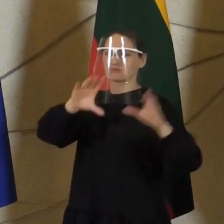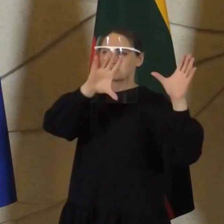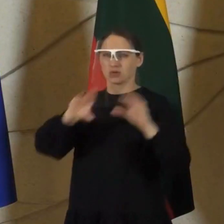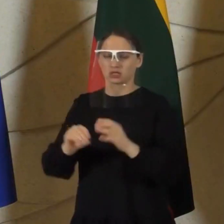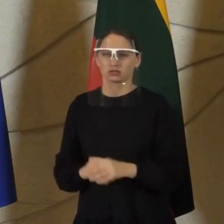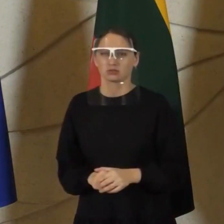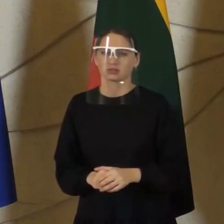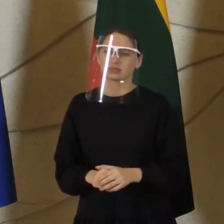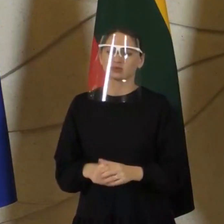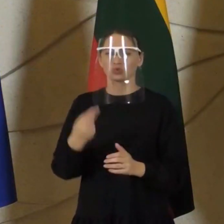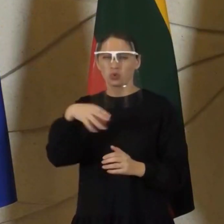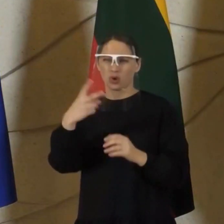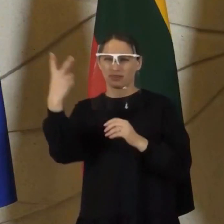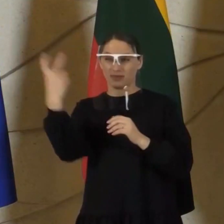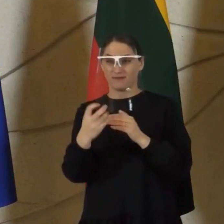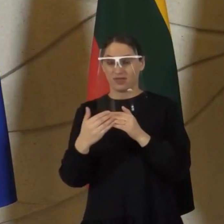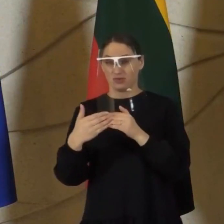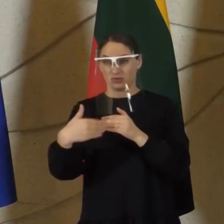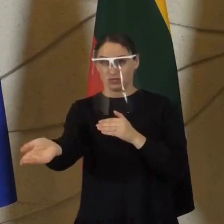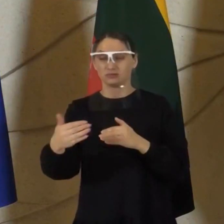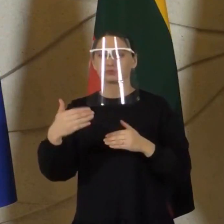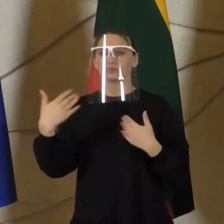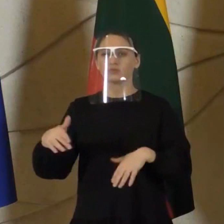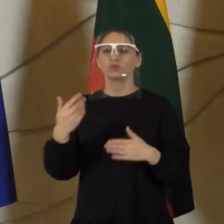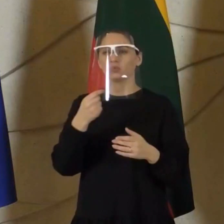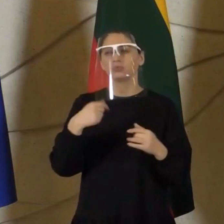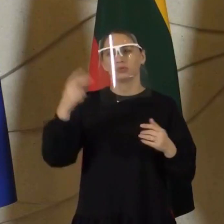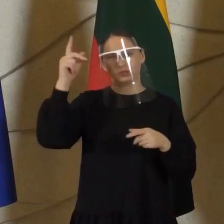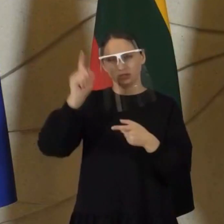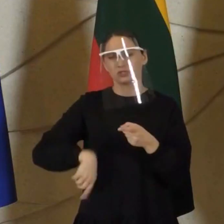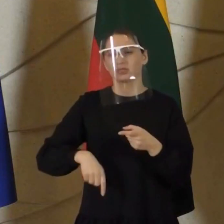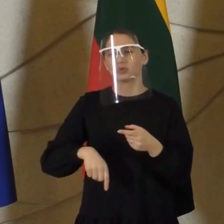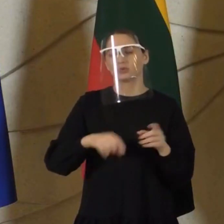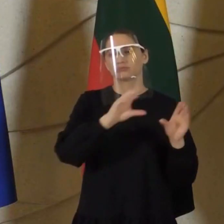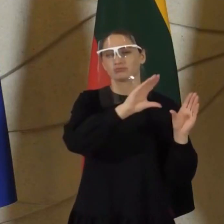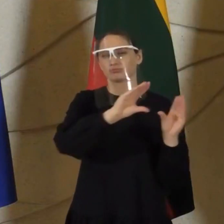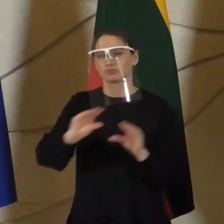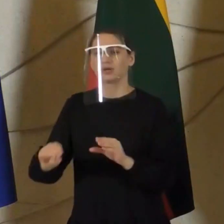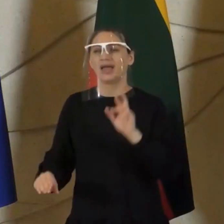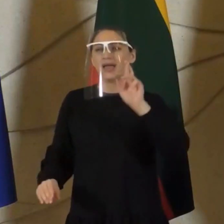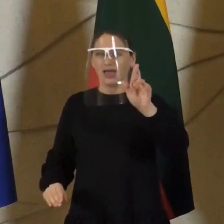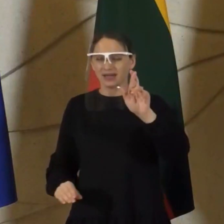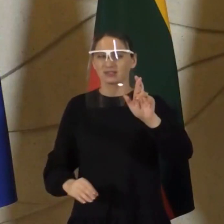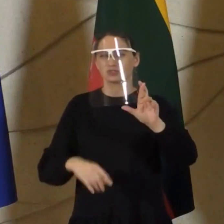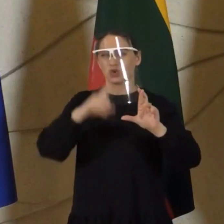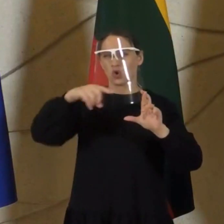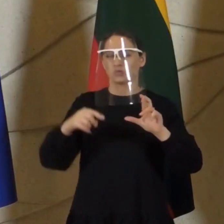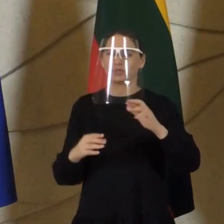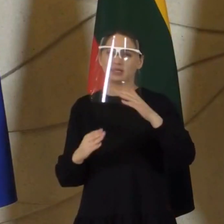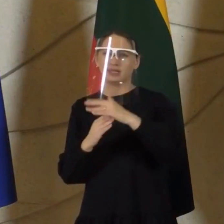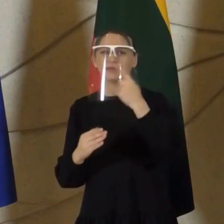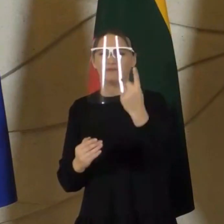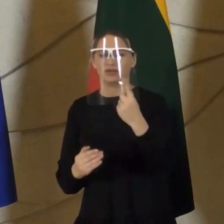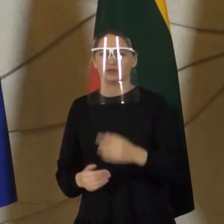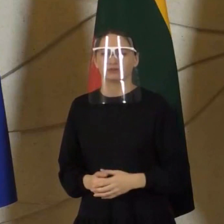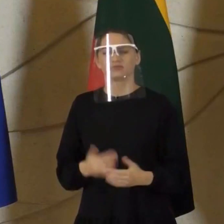dvi savaitės po to, kai pasieksime stabilizaciją, ir efektyvusis rodiklis išliktų žemiau vieno. tai